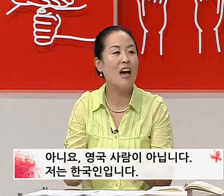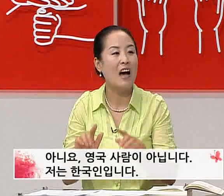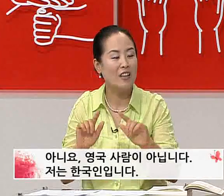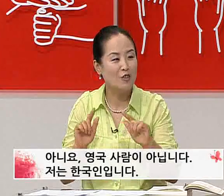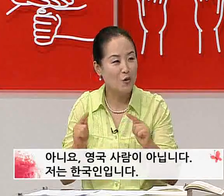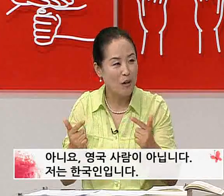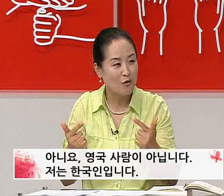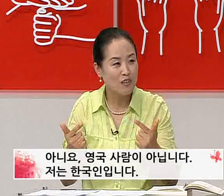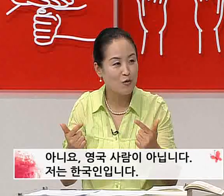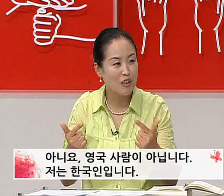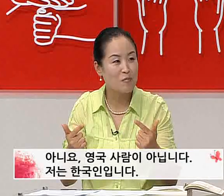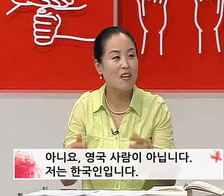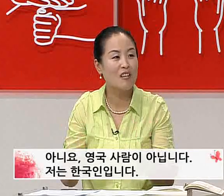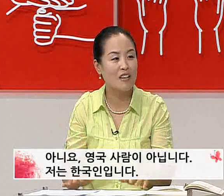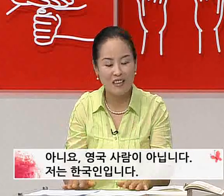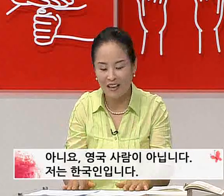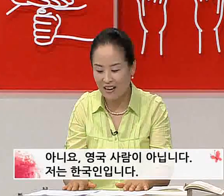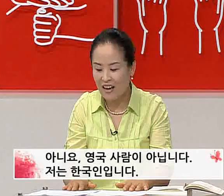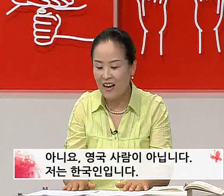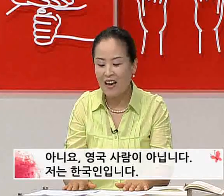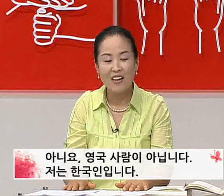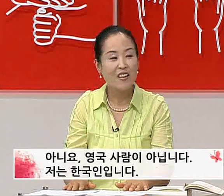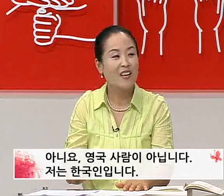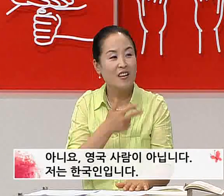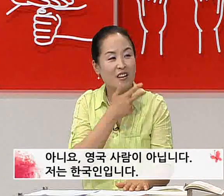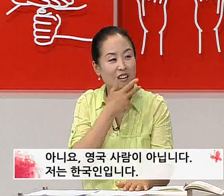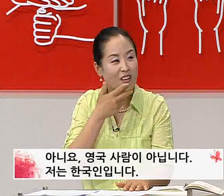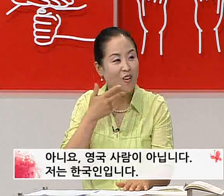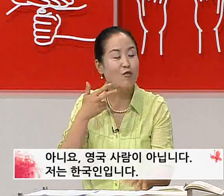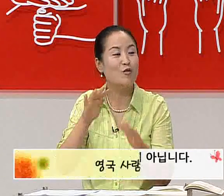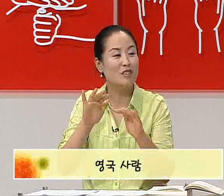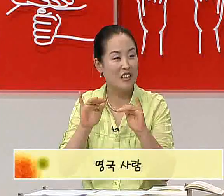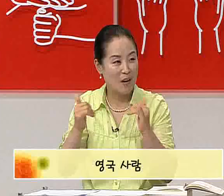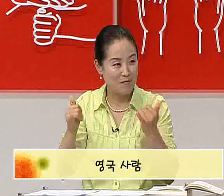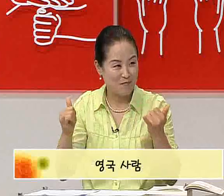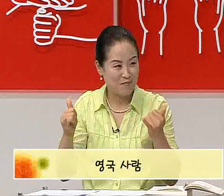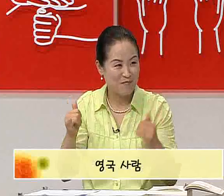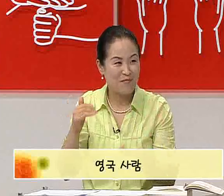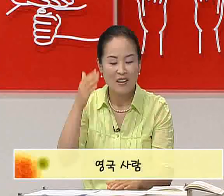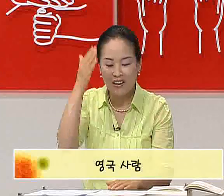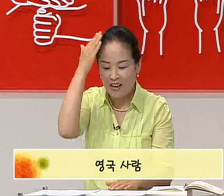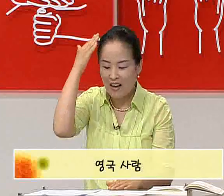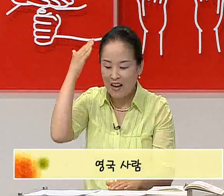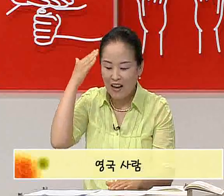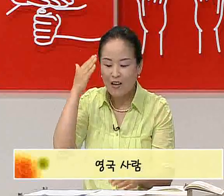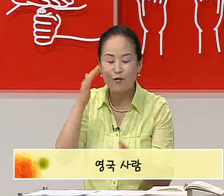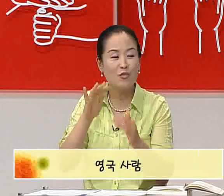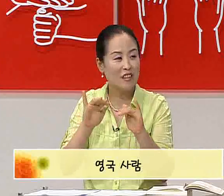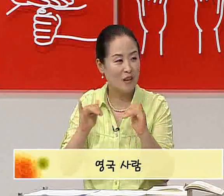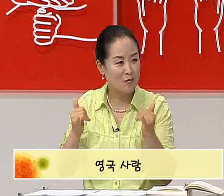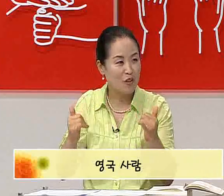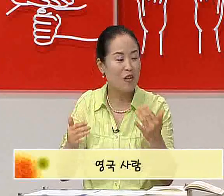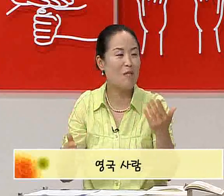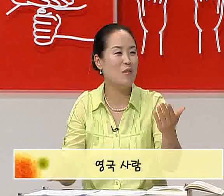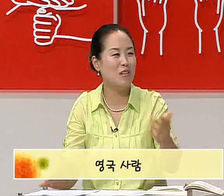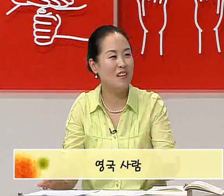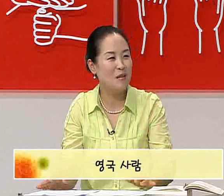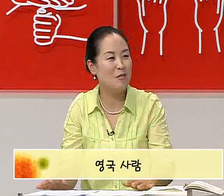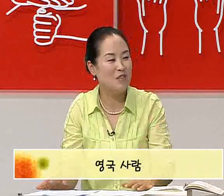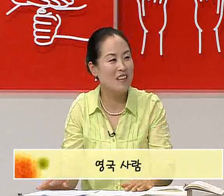아니요 배우기 전에 우리 김경은 학생 영국 사람, 한국 사람 수화로 한번 해볼 수